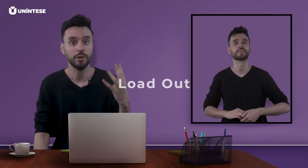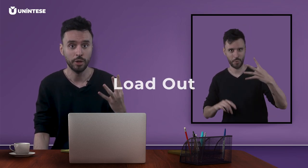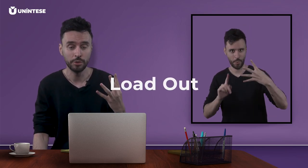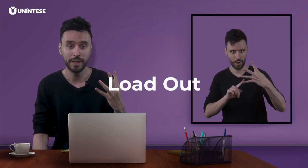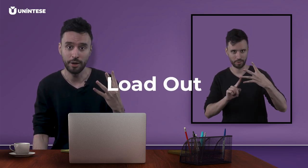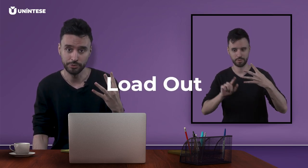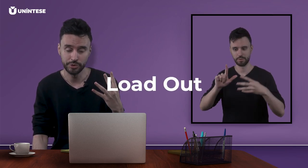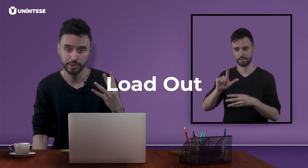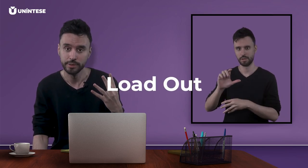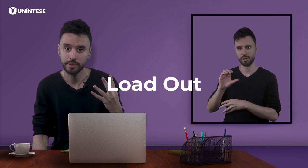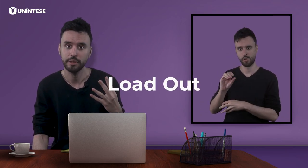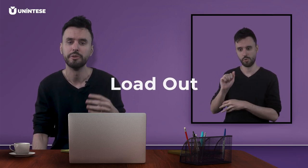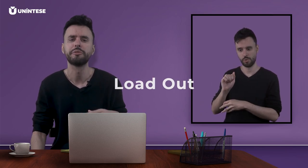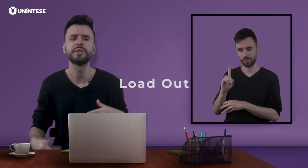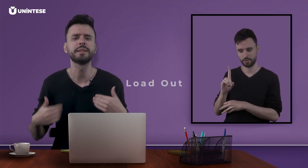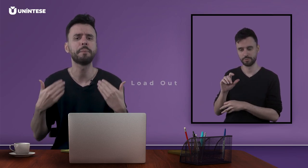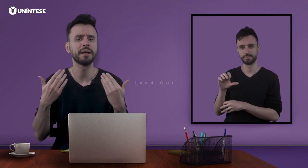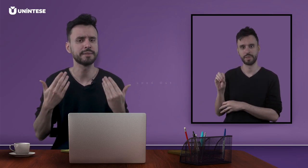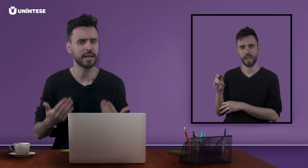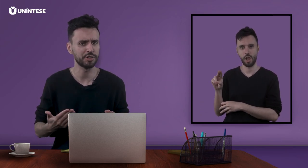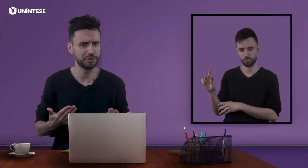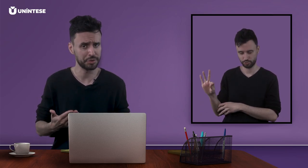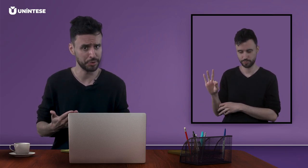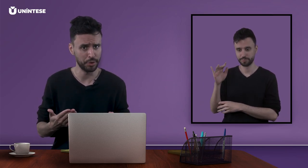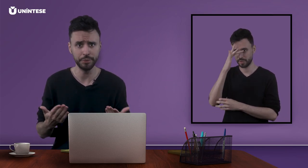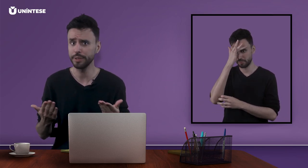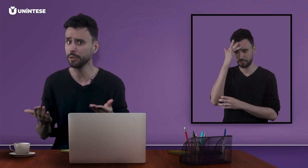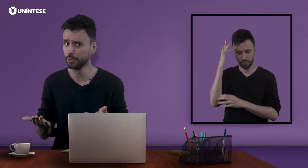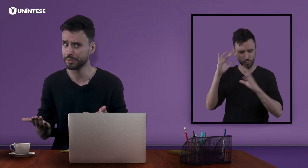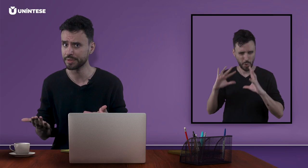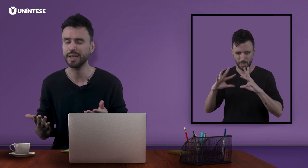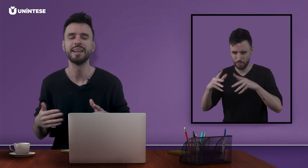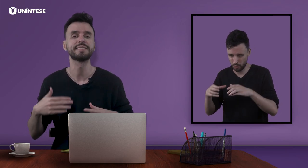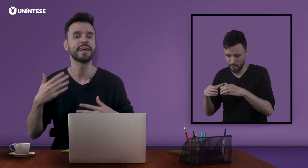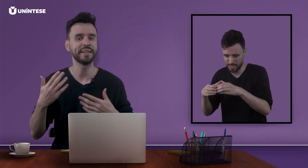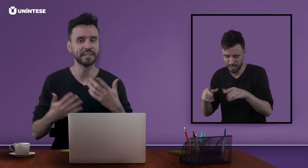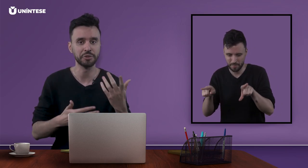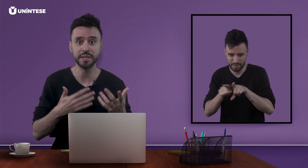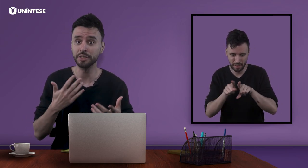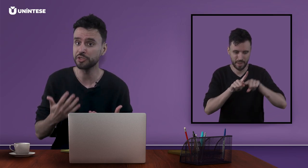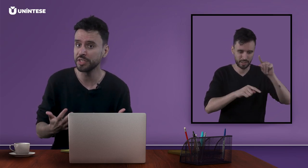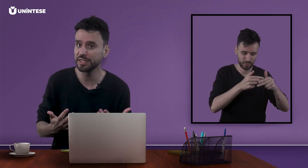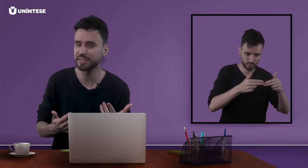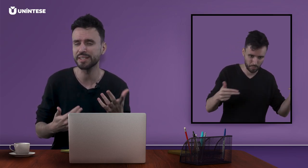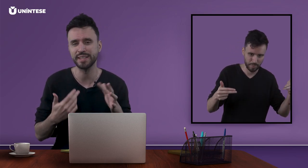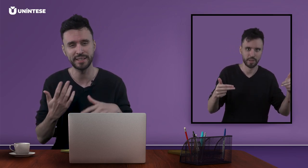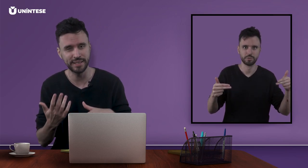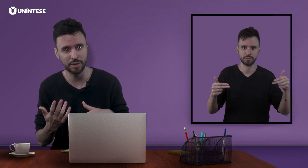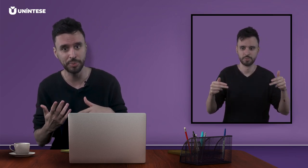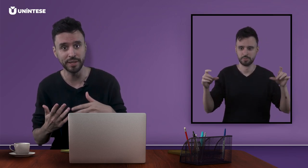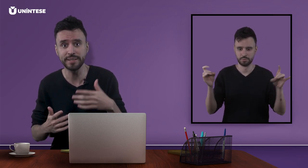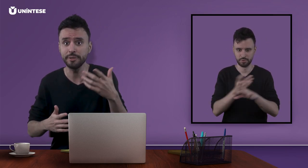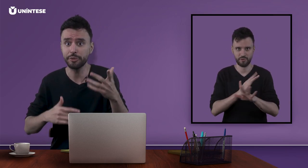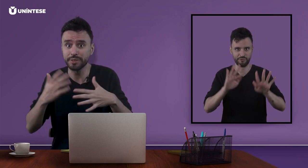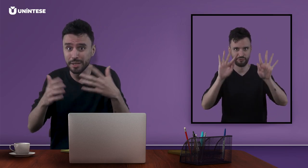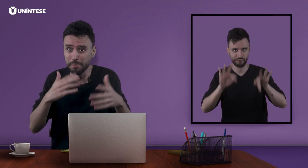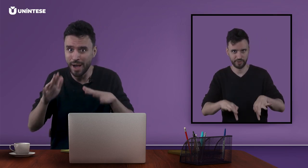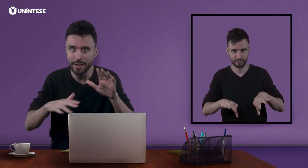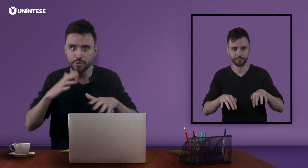Lowdown. Fim da passagem de som e luz. Saída dos artistas, equipe e se for ter mais